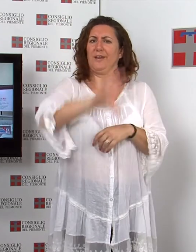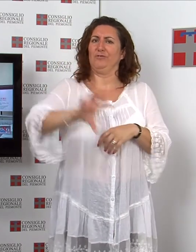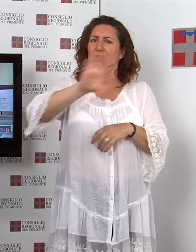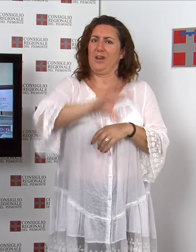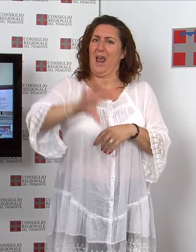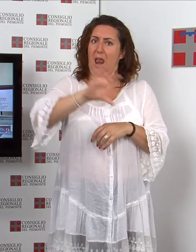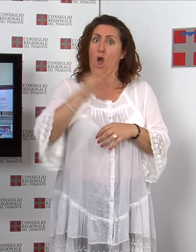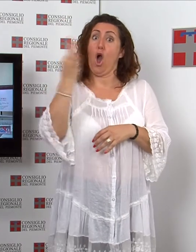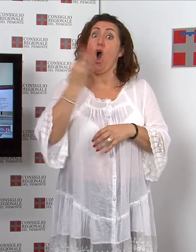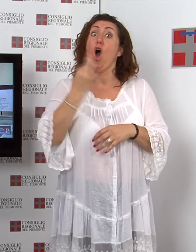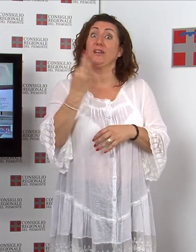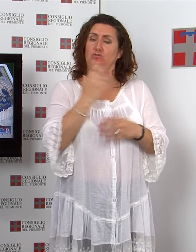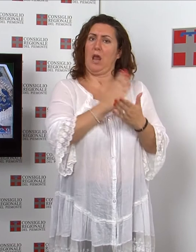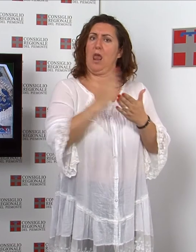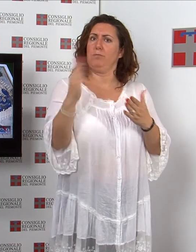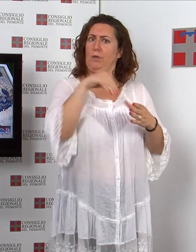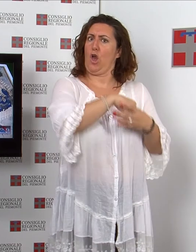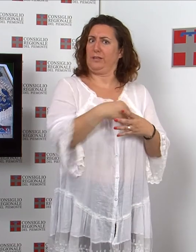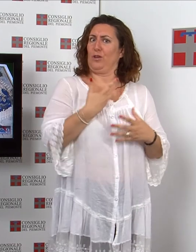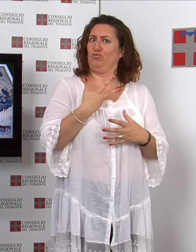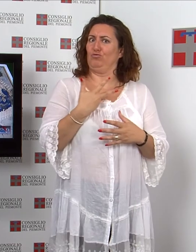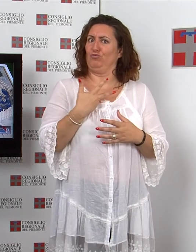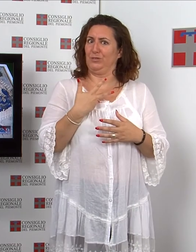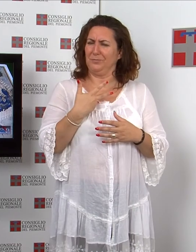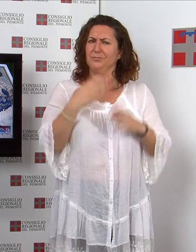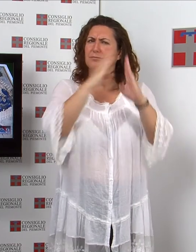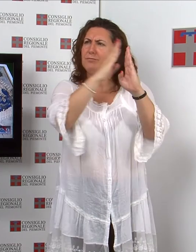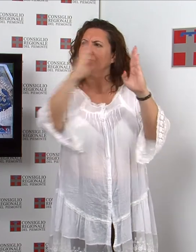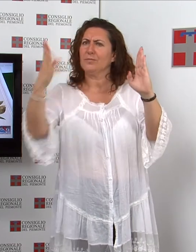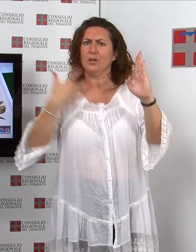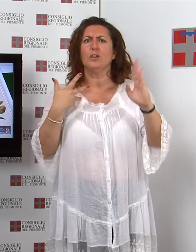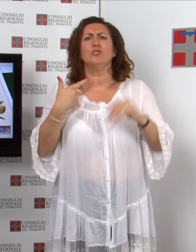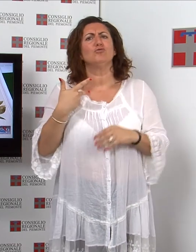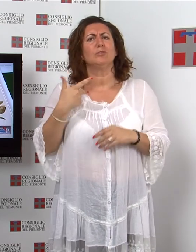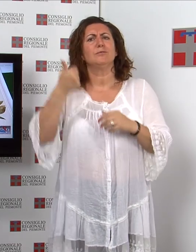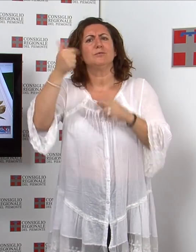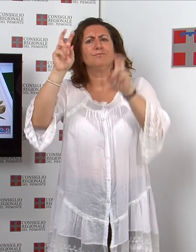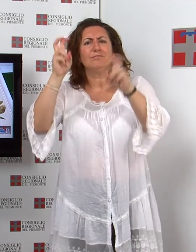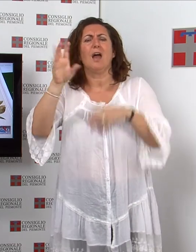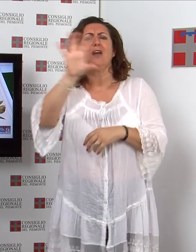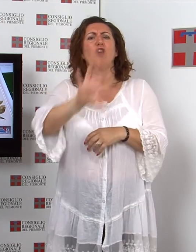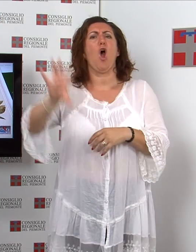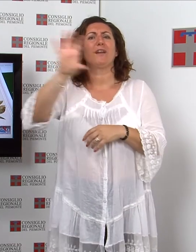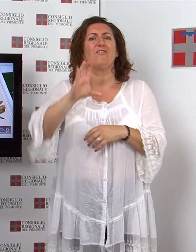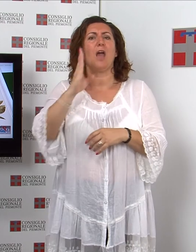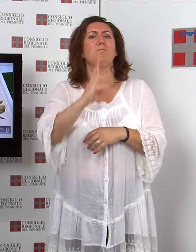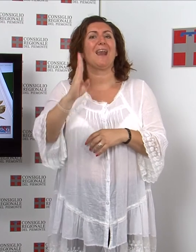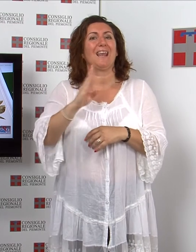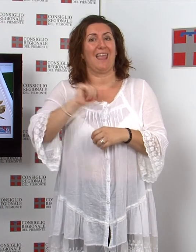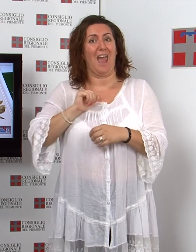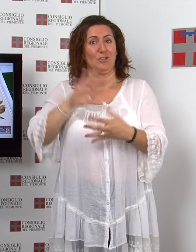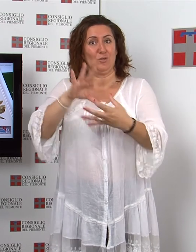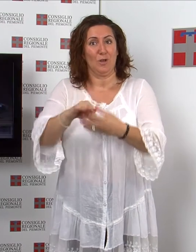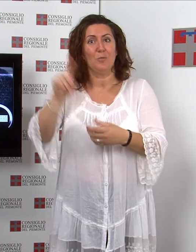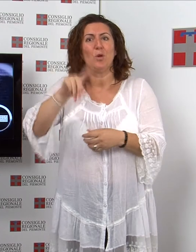conservati nella biblioteca stessa Tra le opere esposte, la geografia di Francesco Berlinghieri e Stirpio Micones del